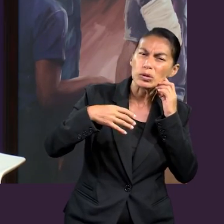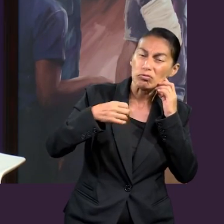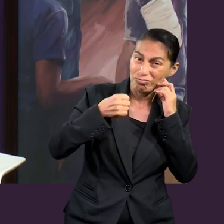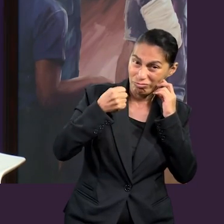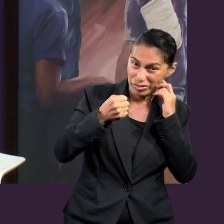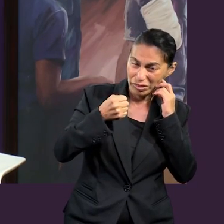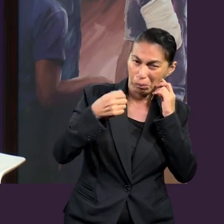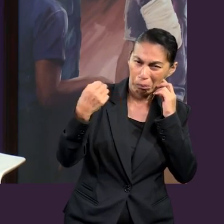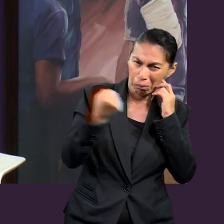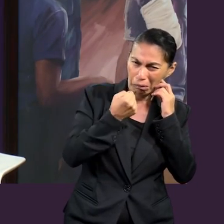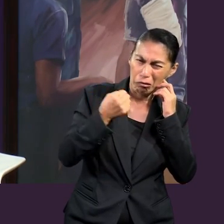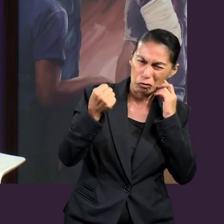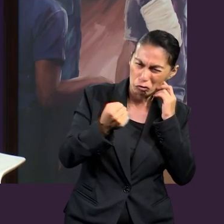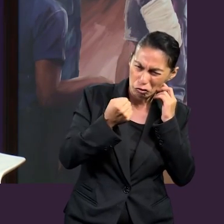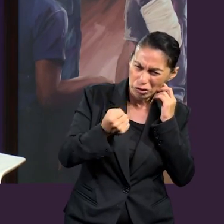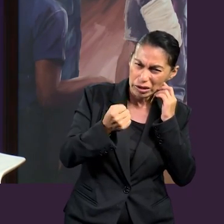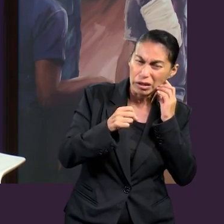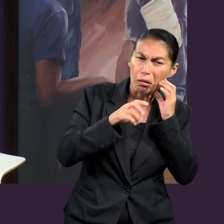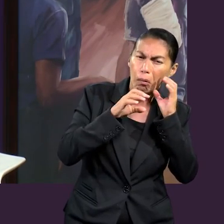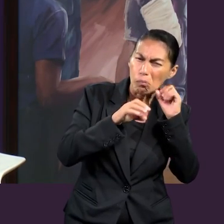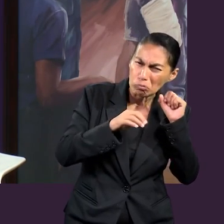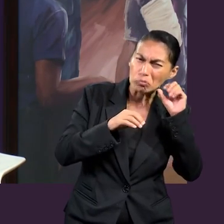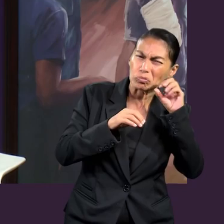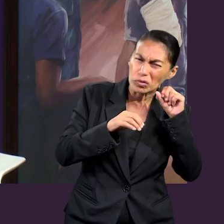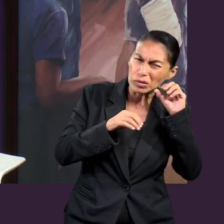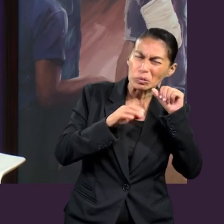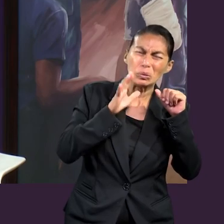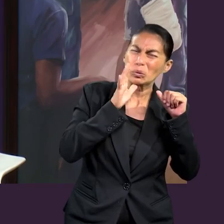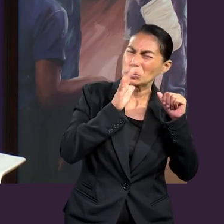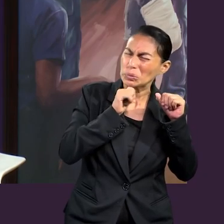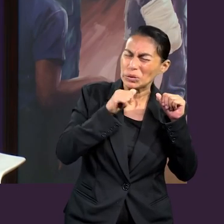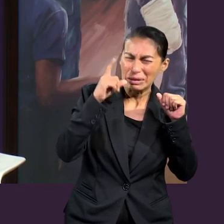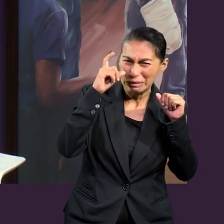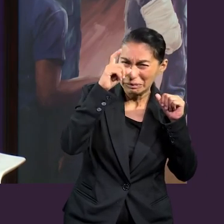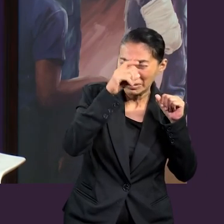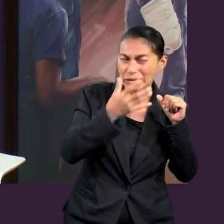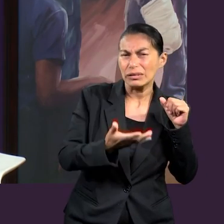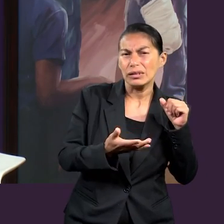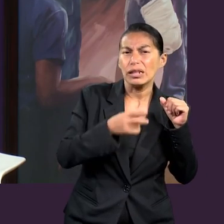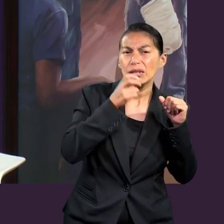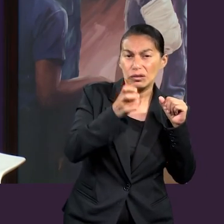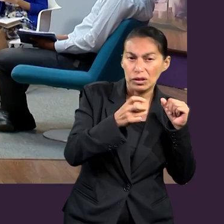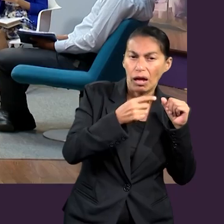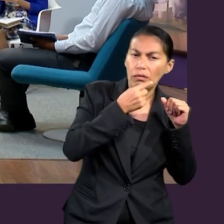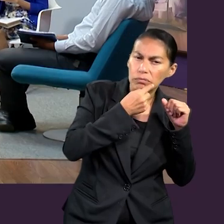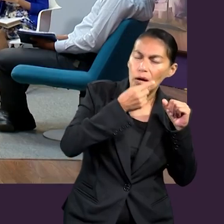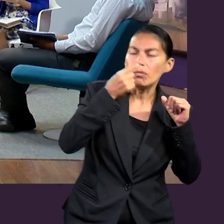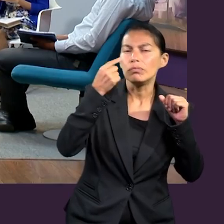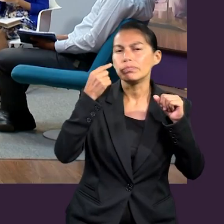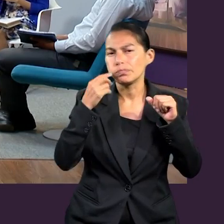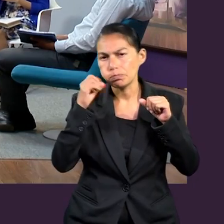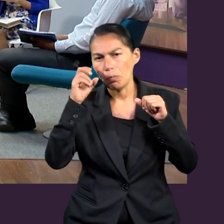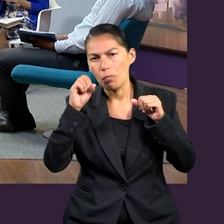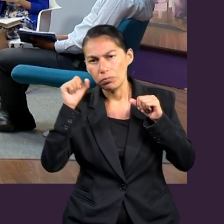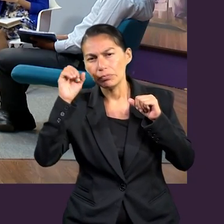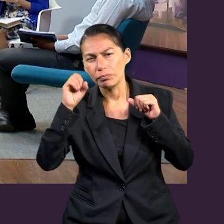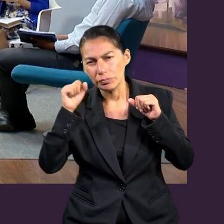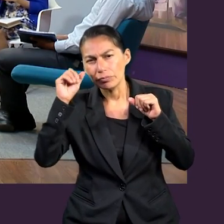al ser una lesión pues algo fuerte, impedían que yo masticara incluso de forma correcta, haciendo que pasara el